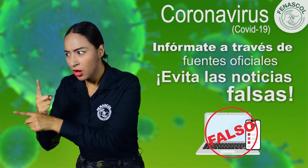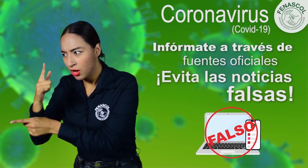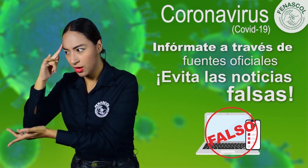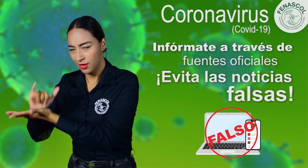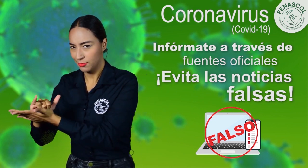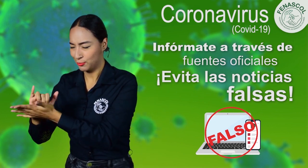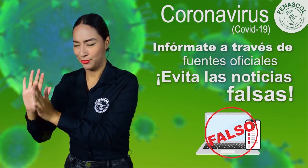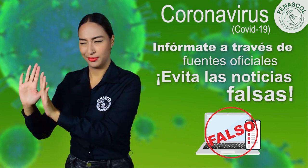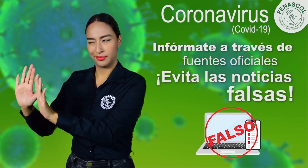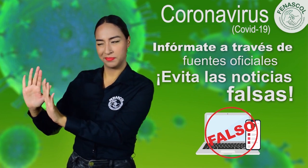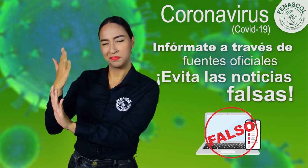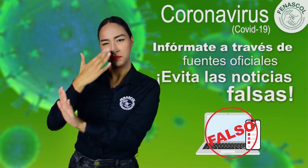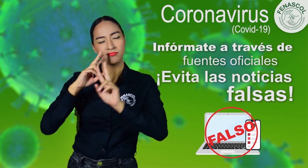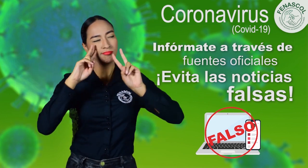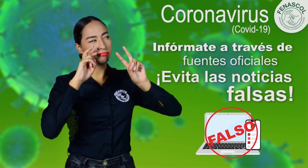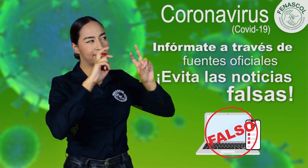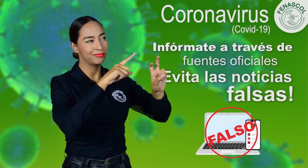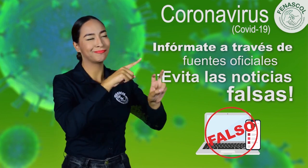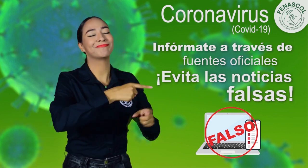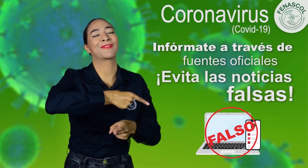contrástala siempre con fuentes oficiales para mayor seguridad.